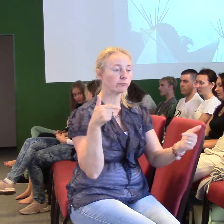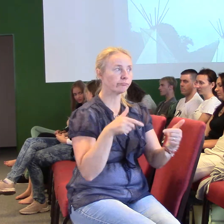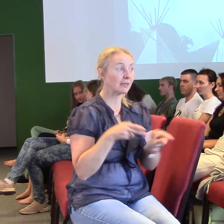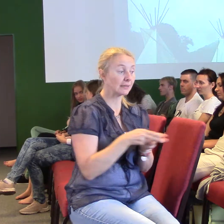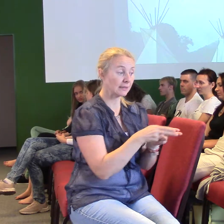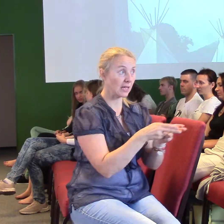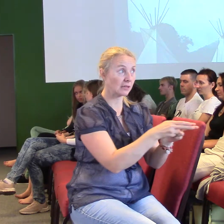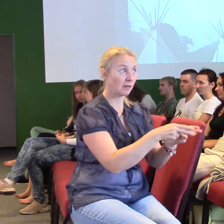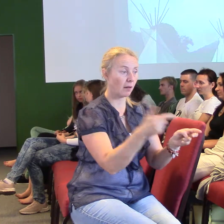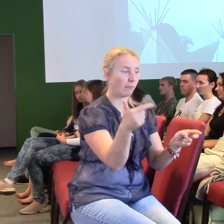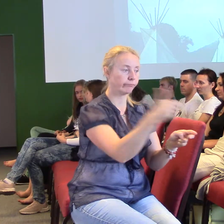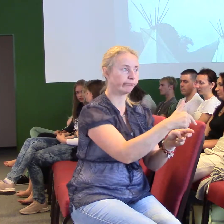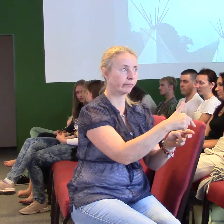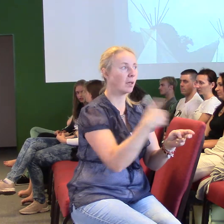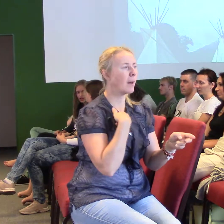Proti němu máme bojovat mečem.